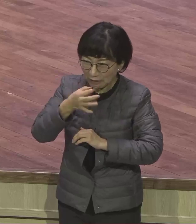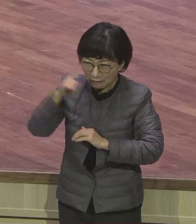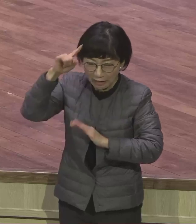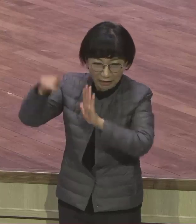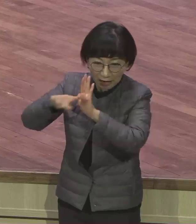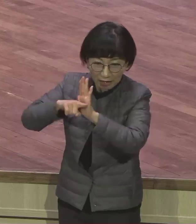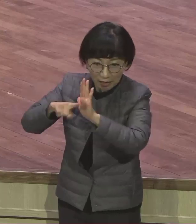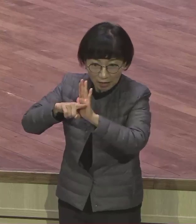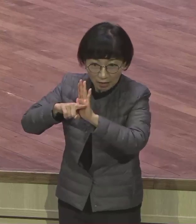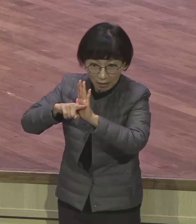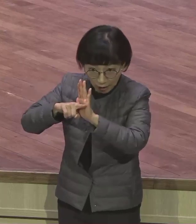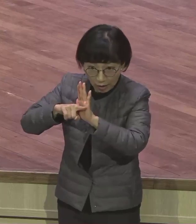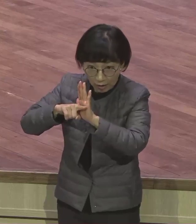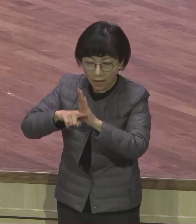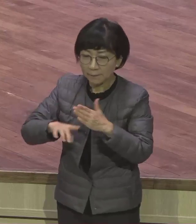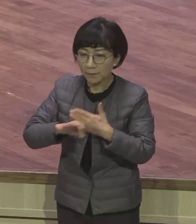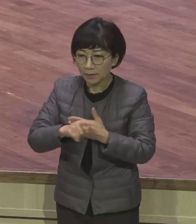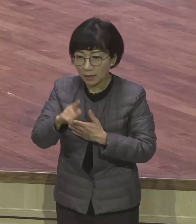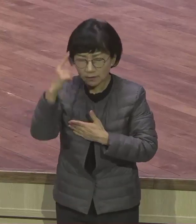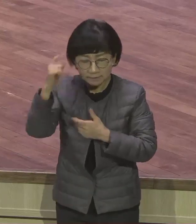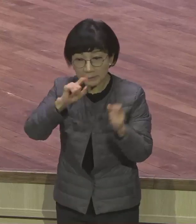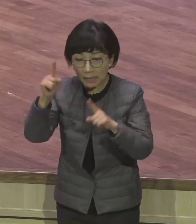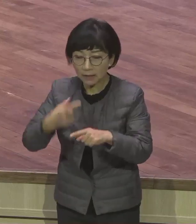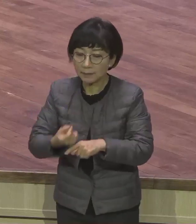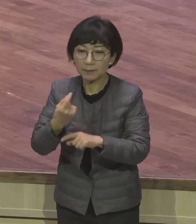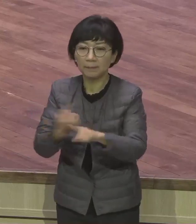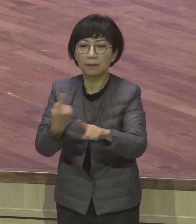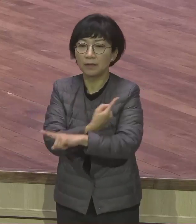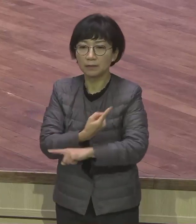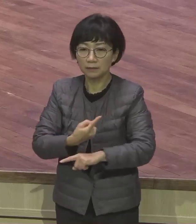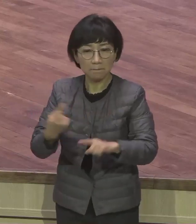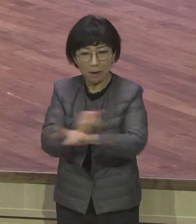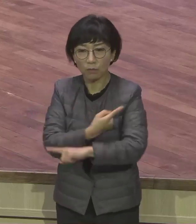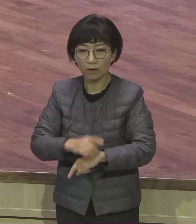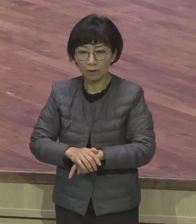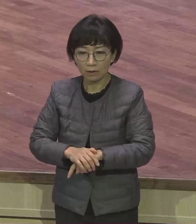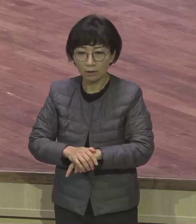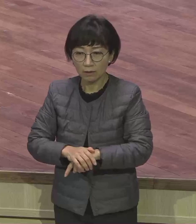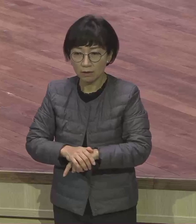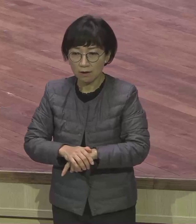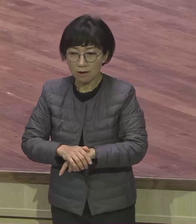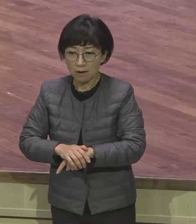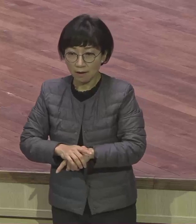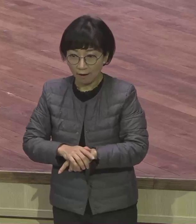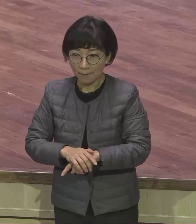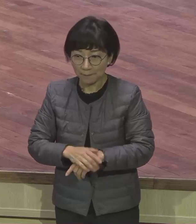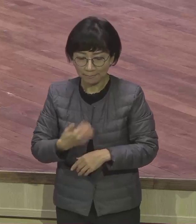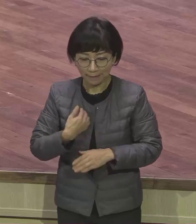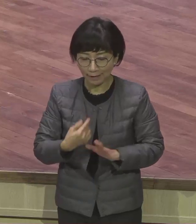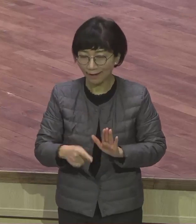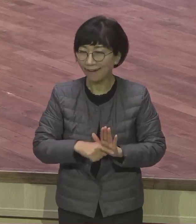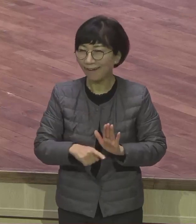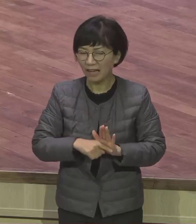감정이 생기면 빨리 주인 바꿔야 돼요 부정적인 거는요 이 마귀신분한 존재들이